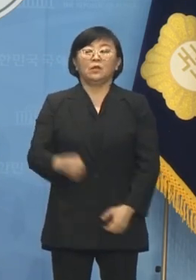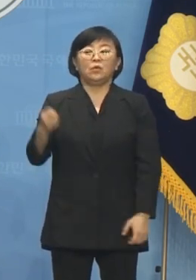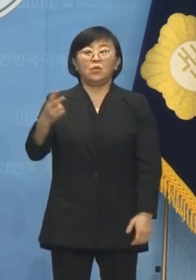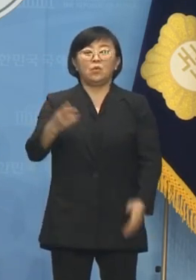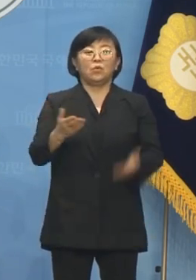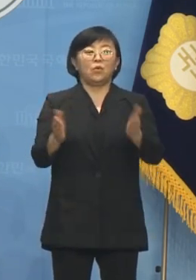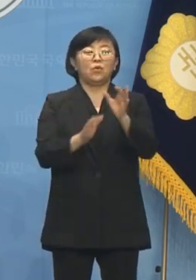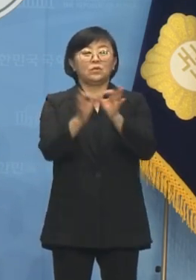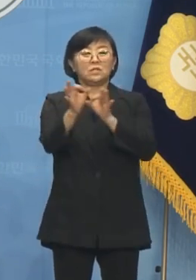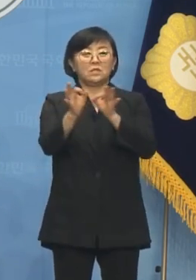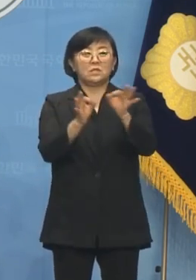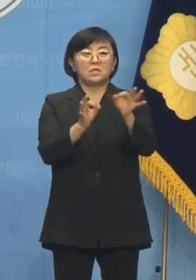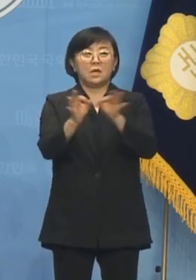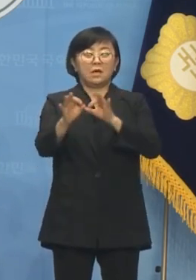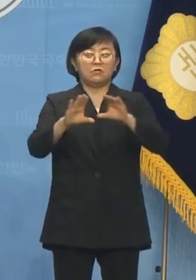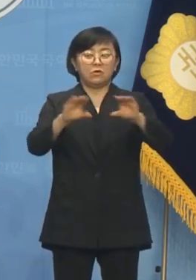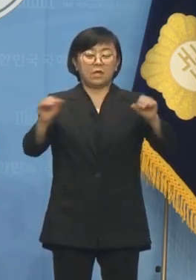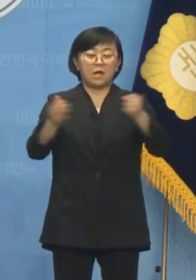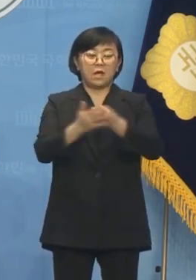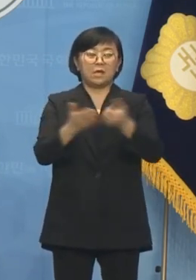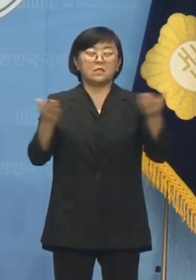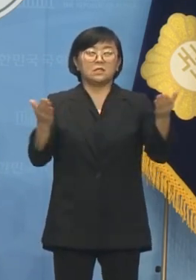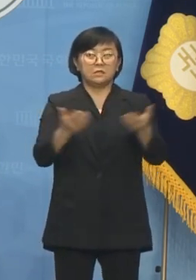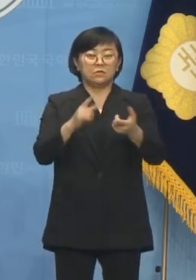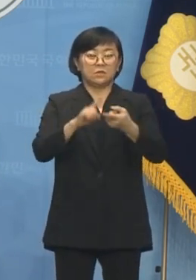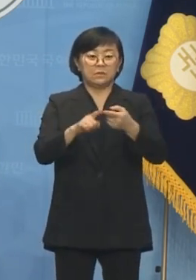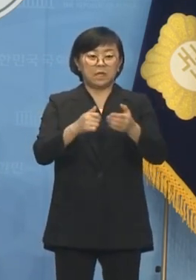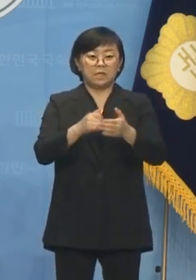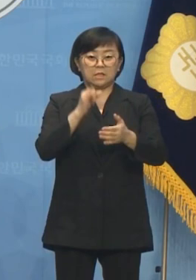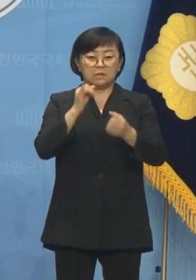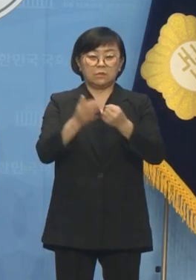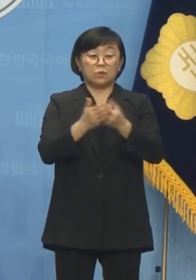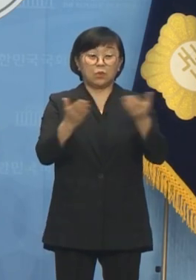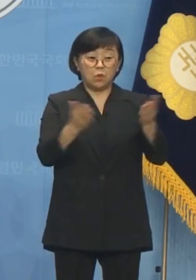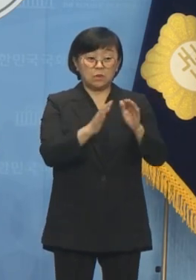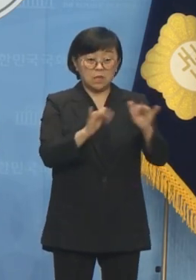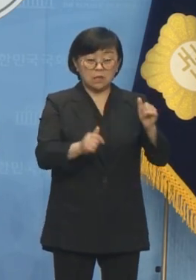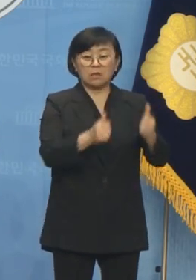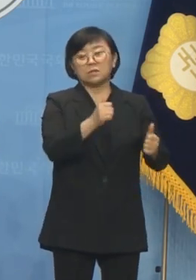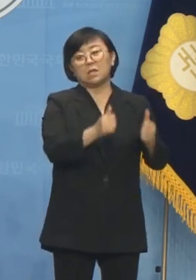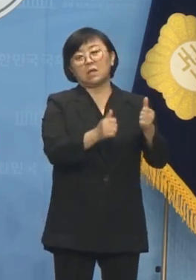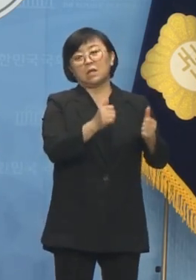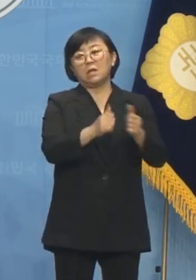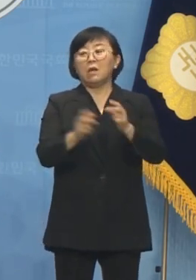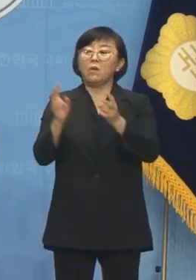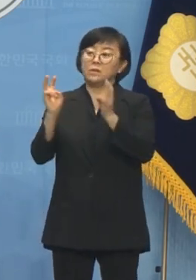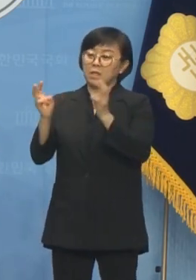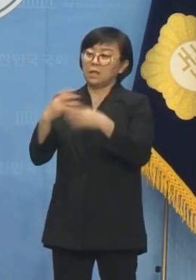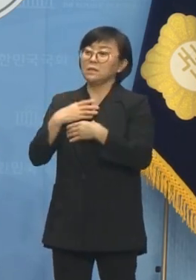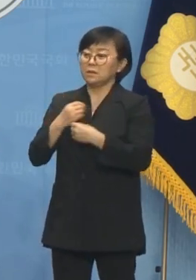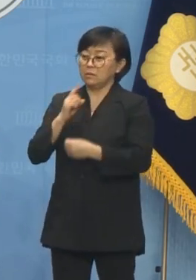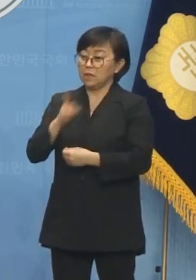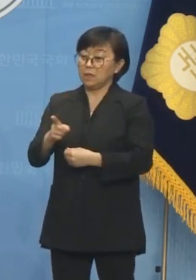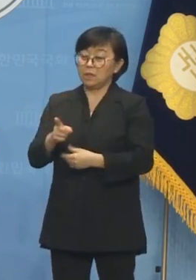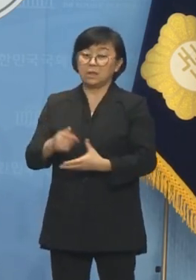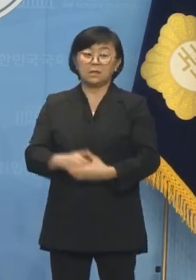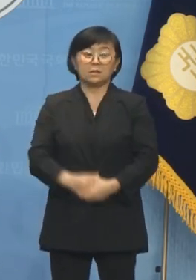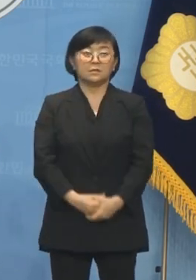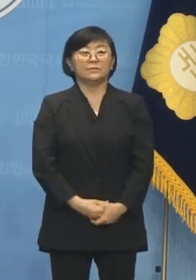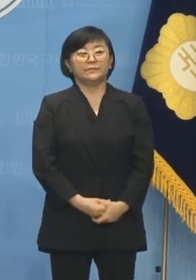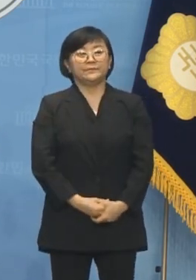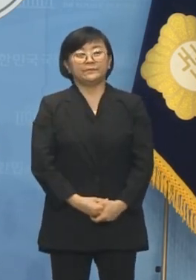노동시장은 유연화와 직무급제까지 언급했으니 노동자는 경쟁하고 기업가는 안정화라는 것입니까?